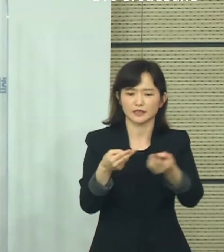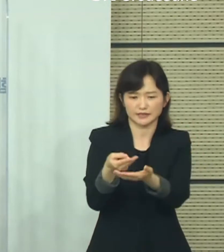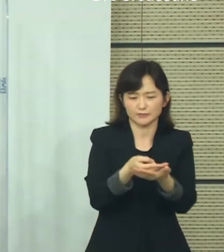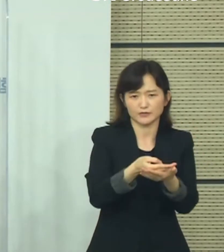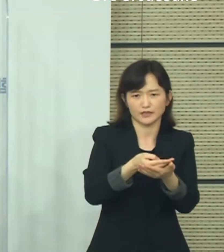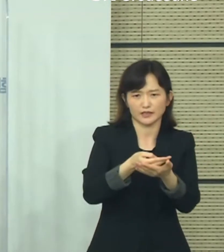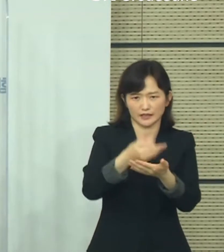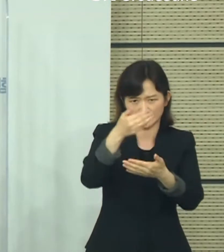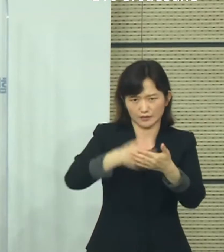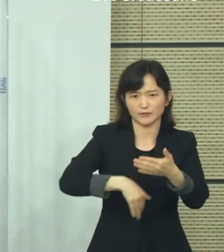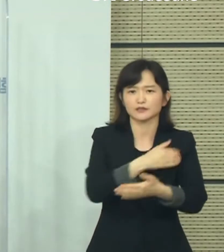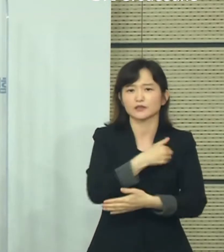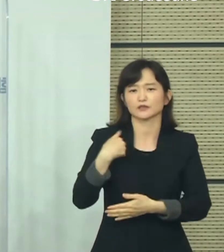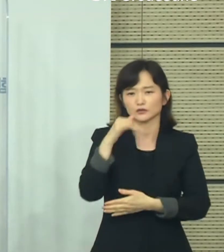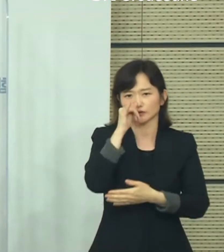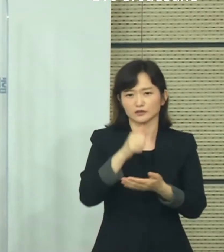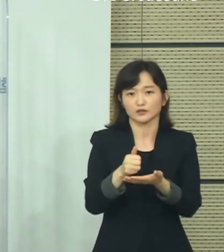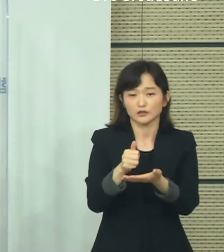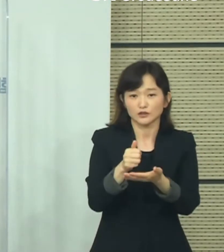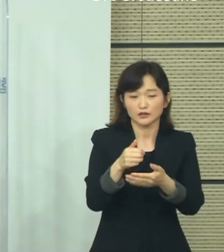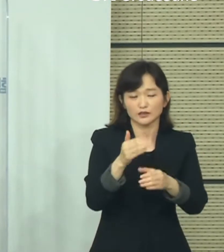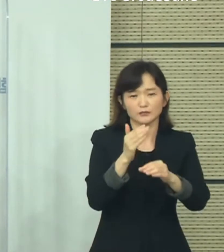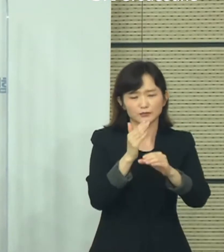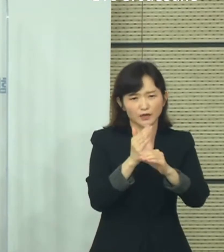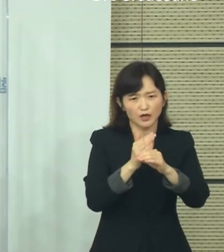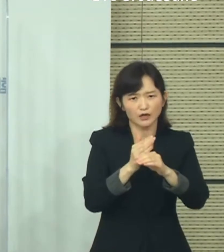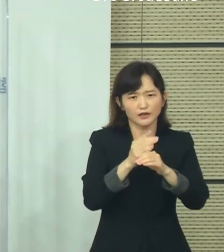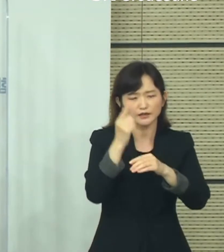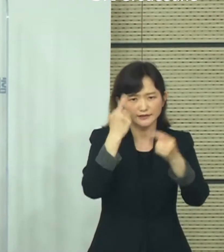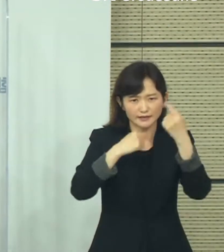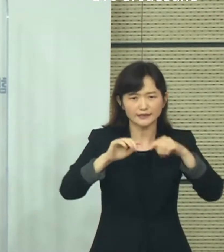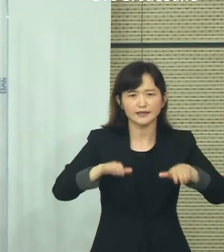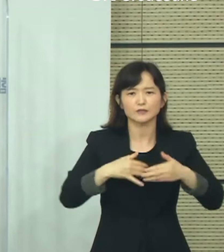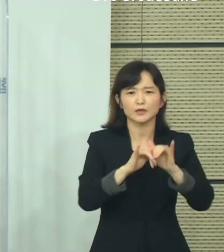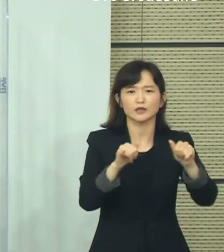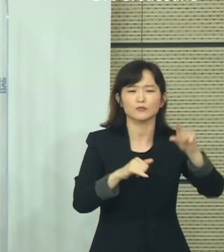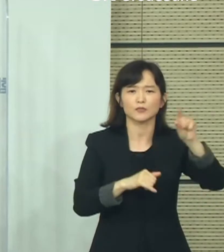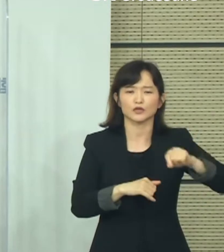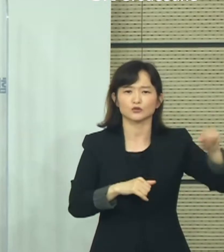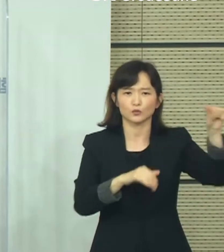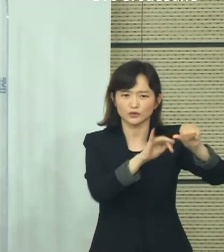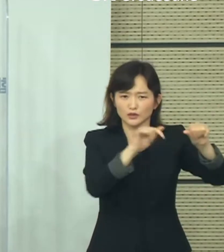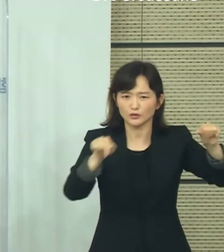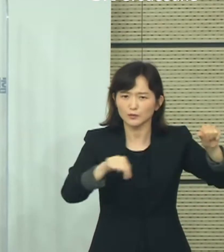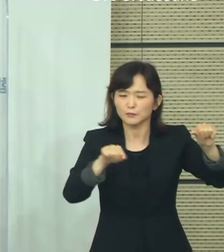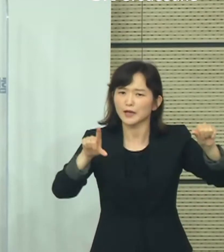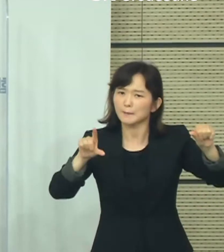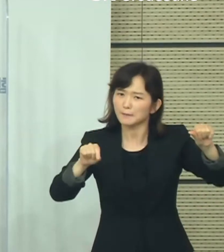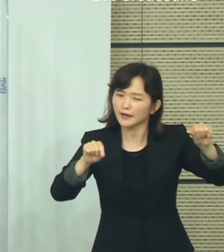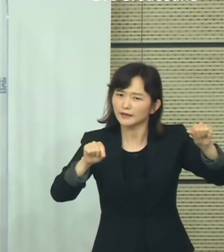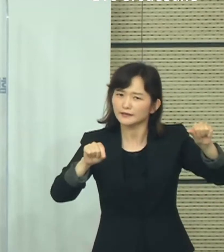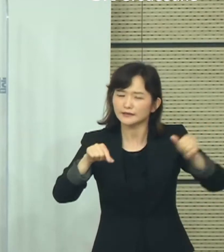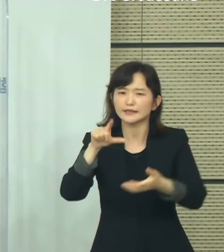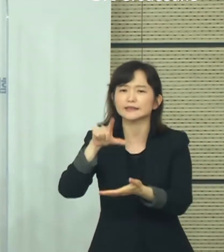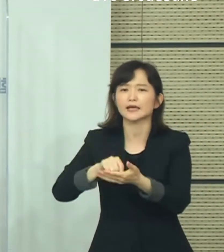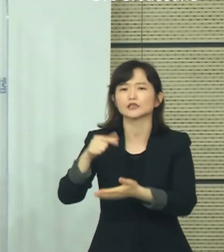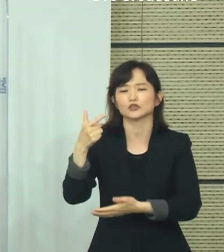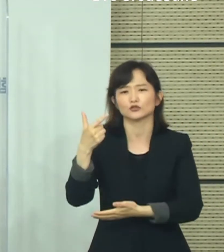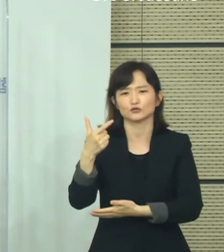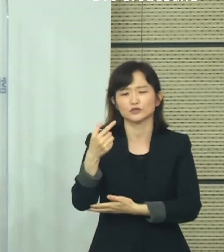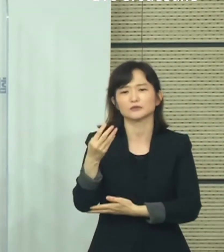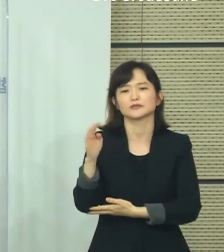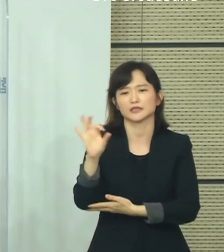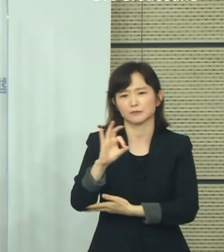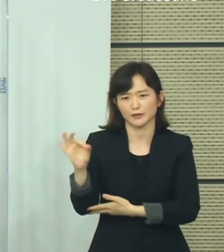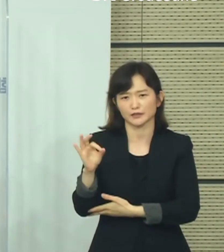중등도 경증 환자들을 위한 병상도 1만 5천 병상 중 1만 병상 약 64%의 여유를